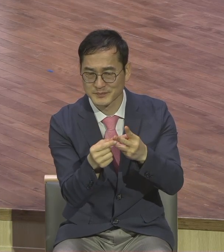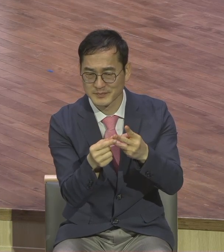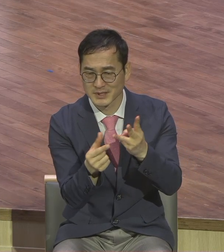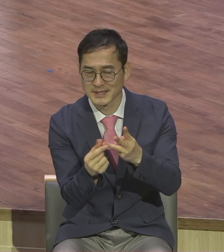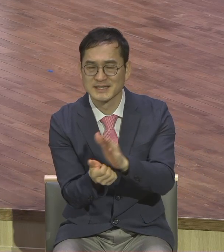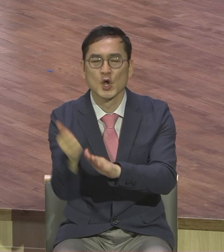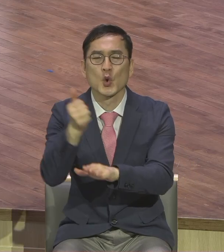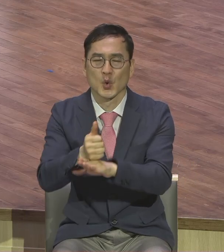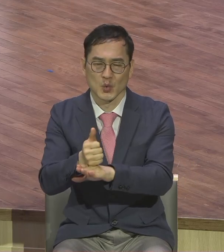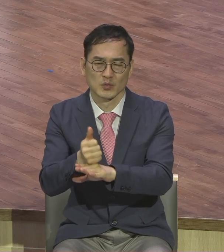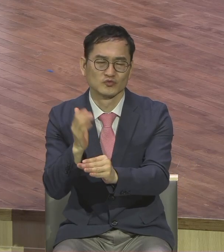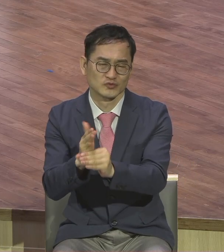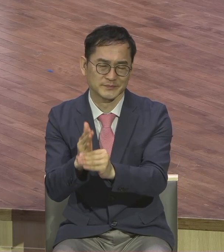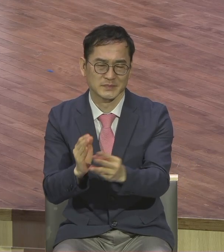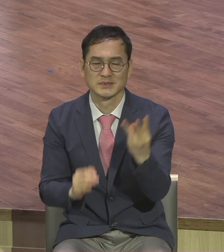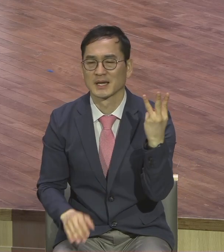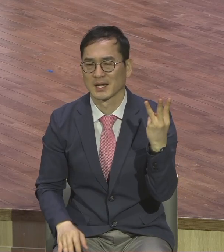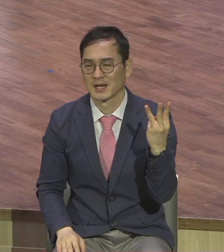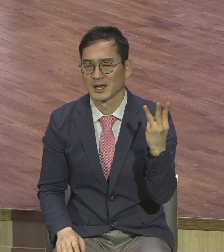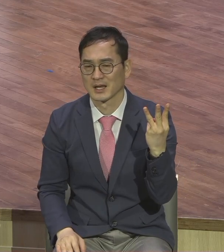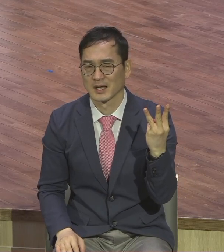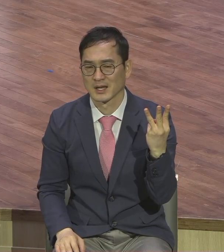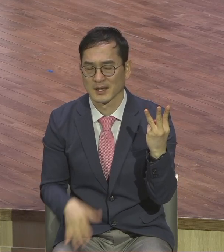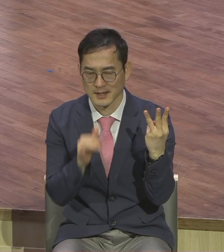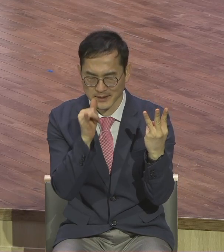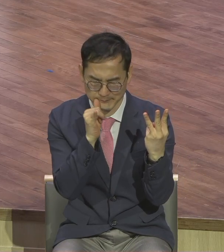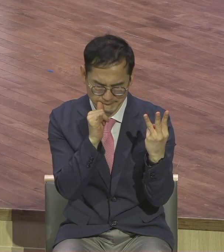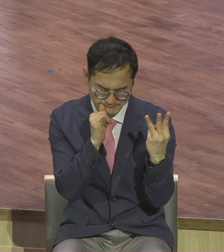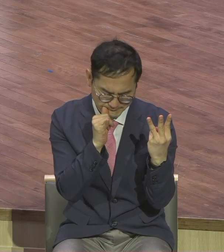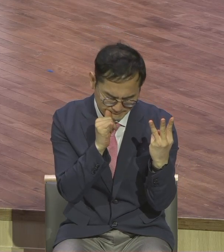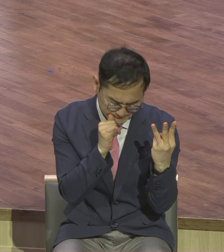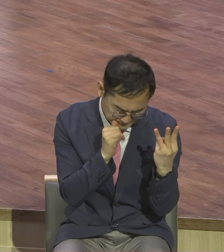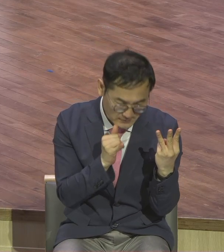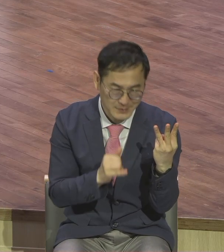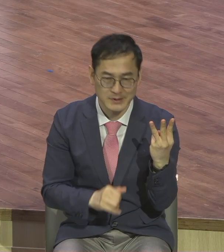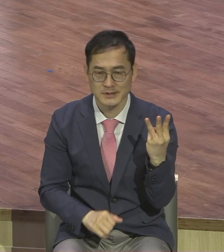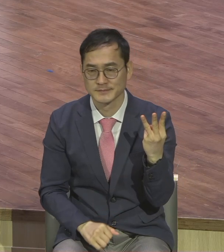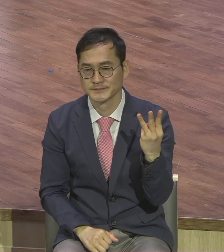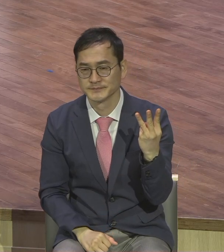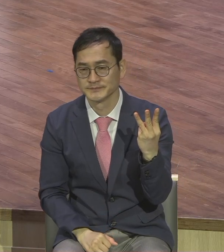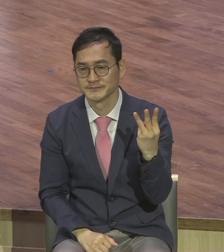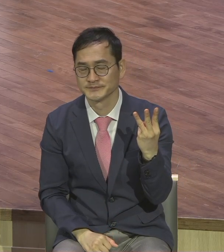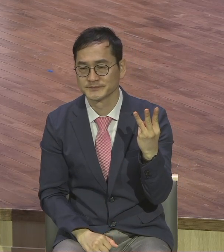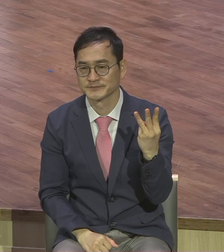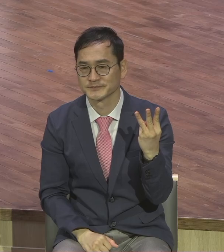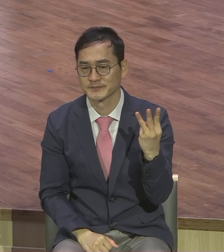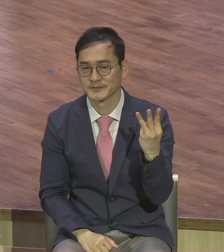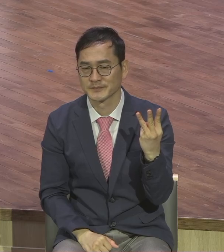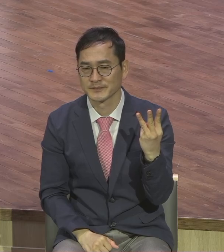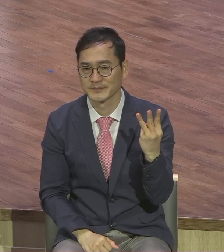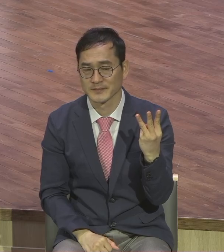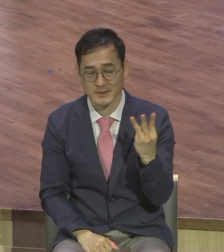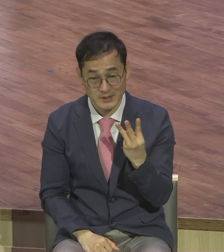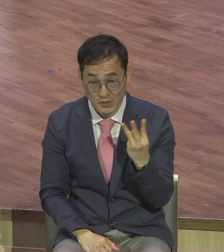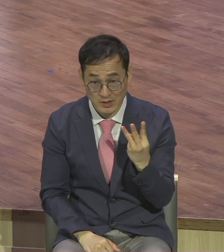성공 중심으로 사로잡혀있는 옛들 여기에 갇혀있으면 발전이 없습니다.